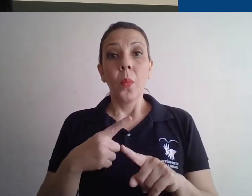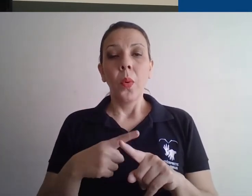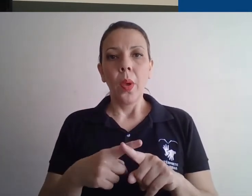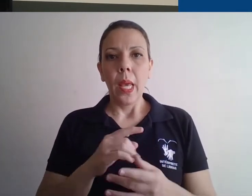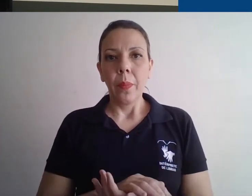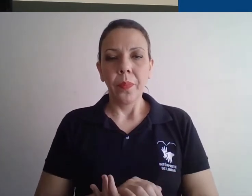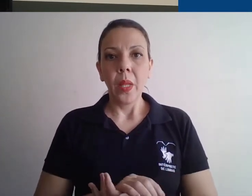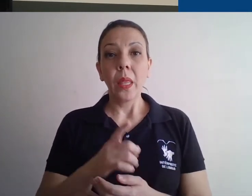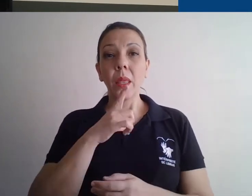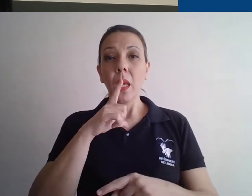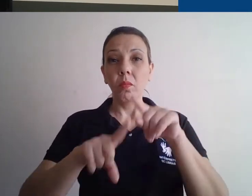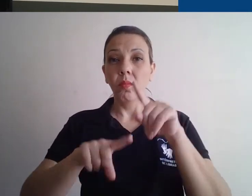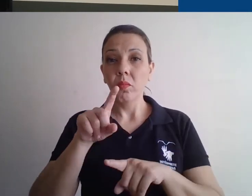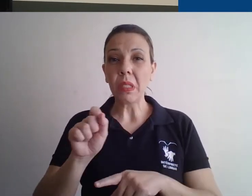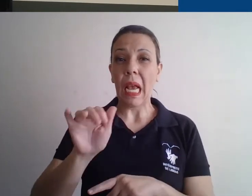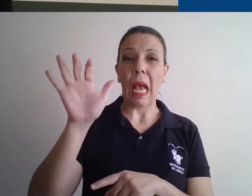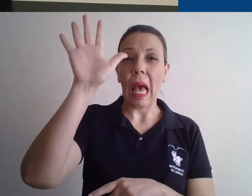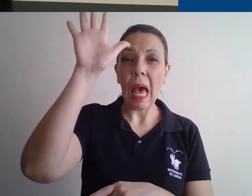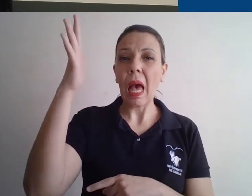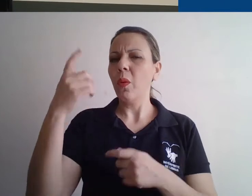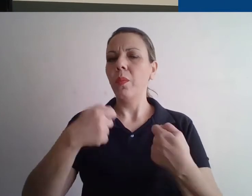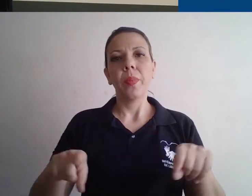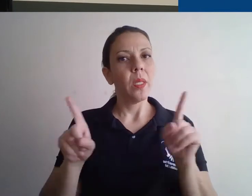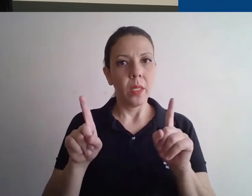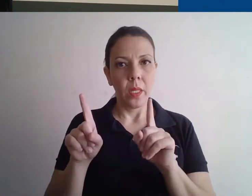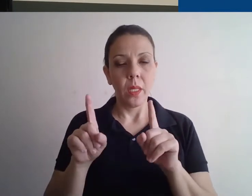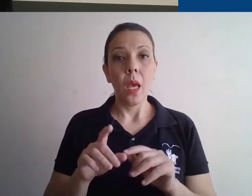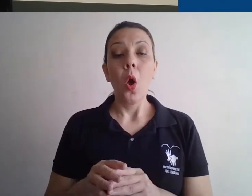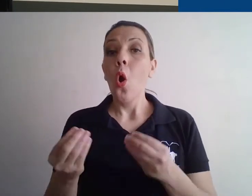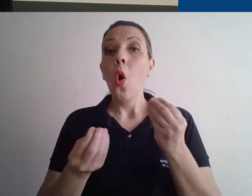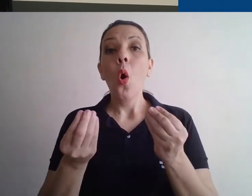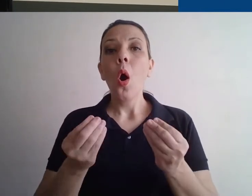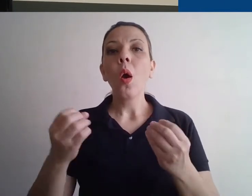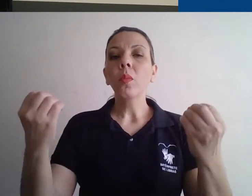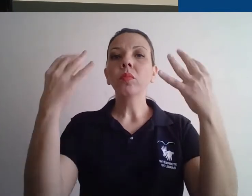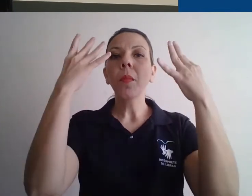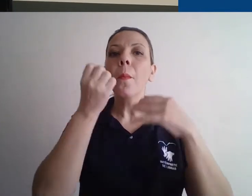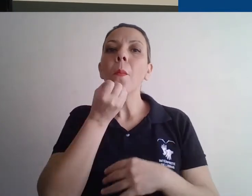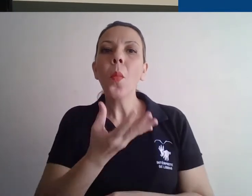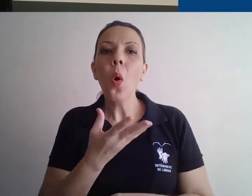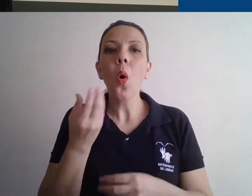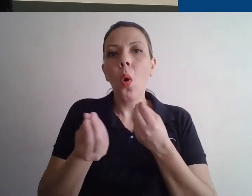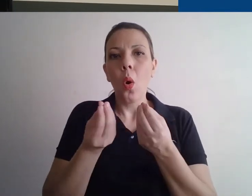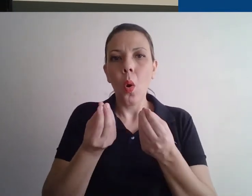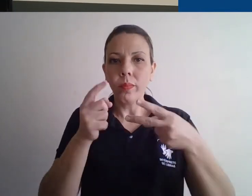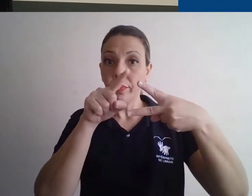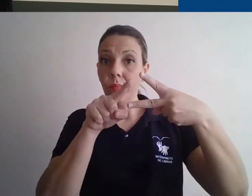necessariamente quer dizer ter um equipamento bom e caro, a coisa mais nova do mercado. Não, todo mundo consegue uma boa iluminação com